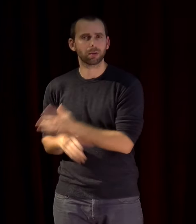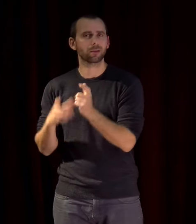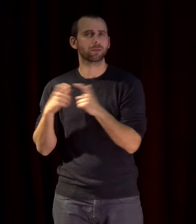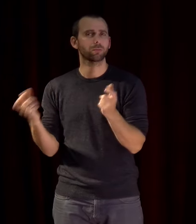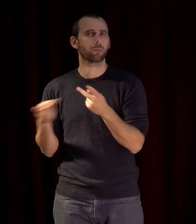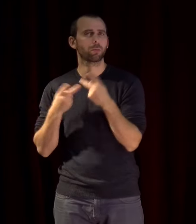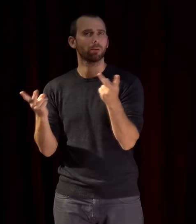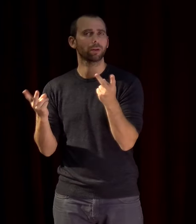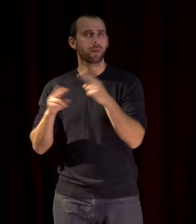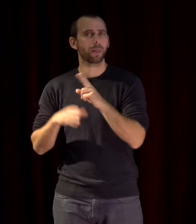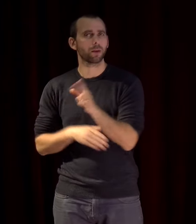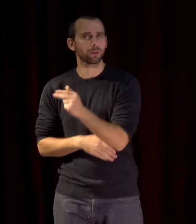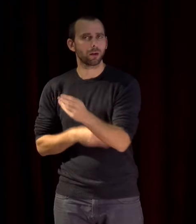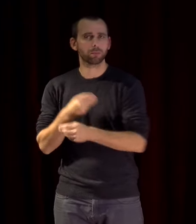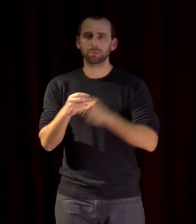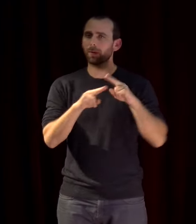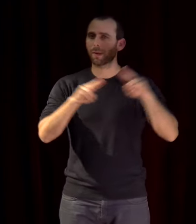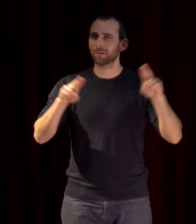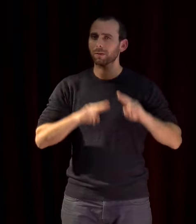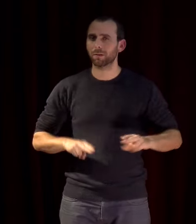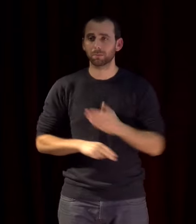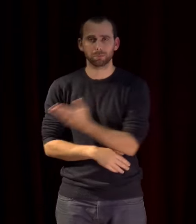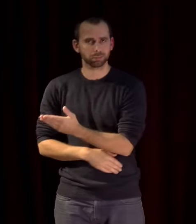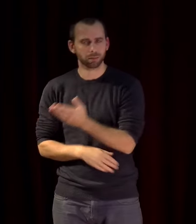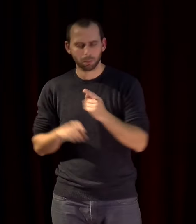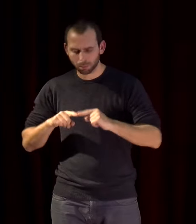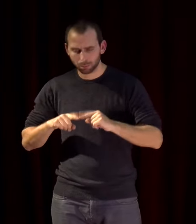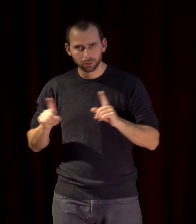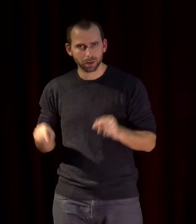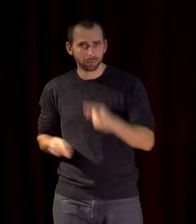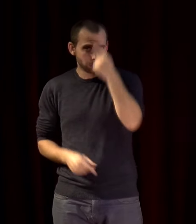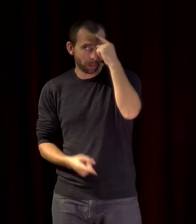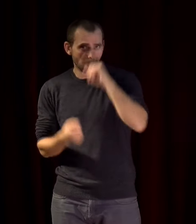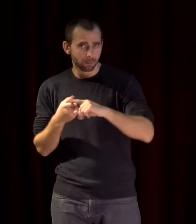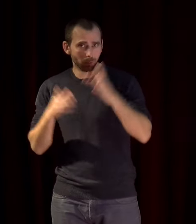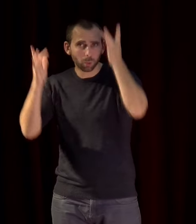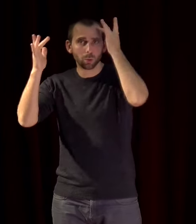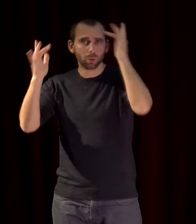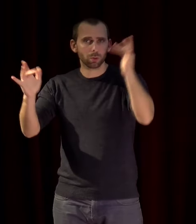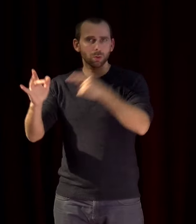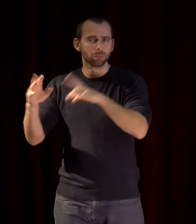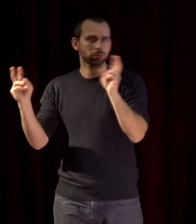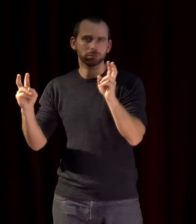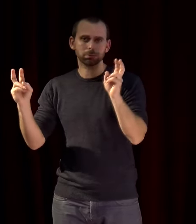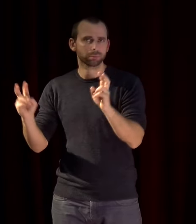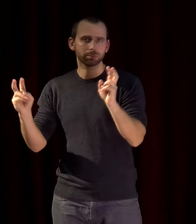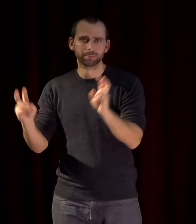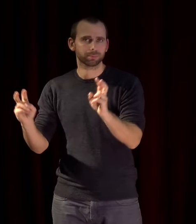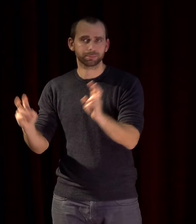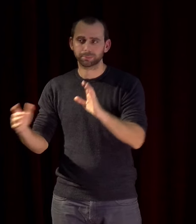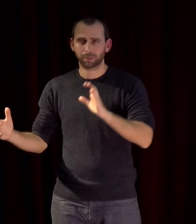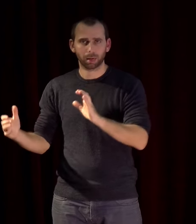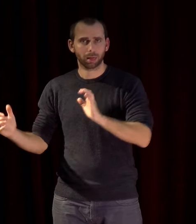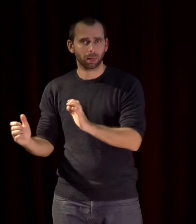internationales connaissent des budgets dédiés à l'art et à la culture en diminution en contraction